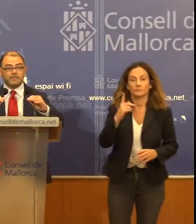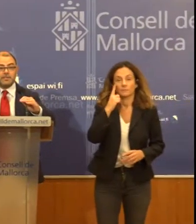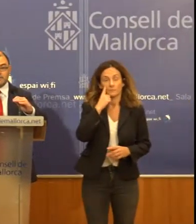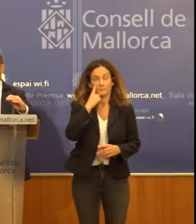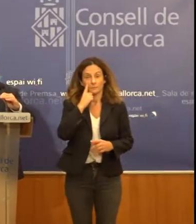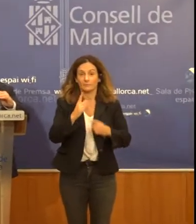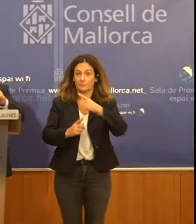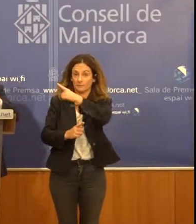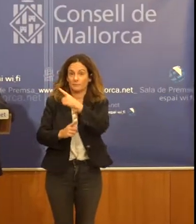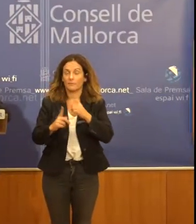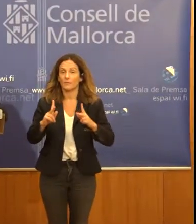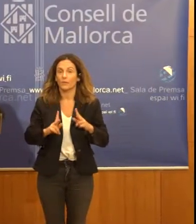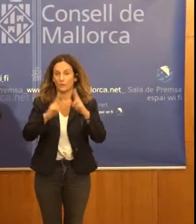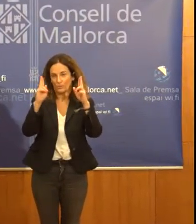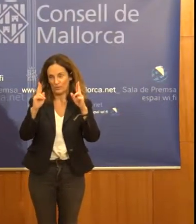comença aquest vídeo.